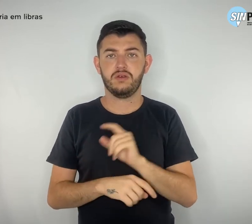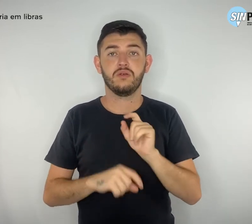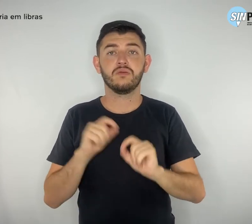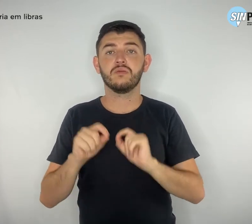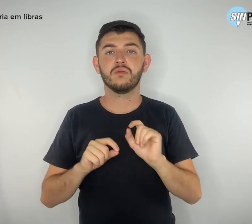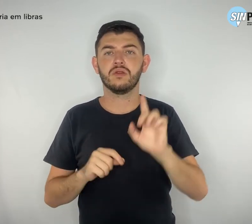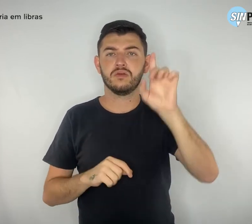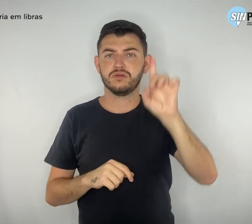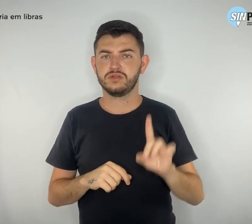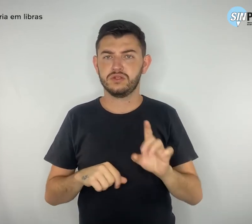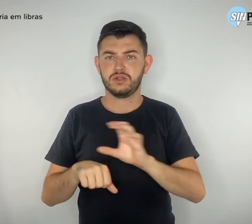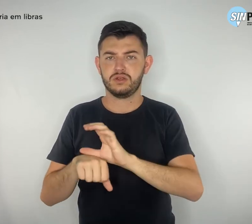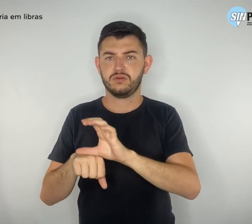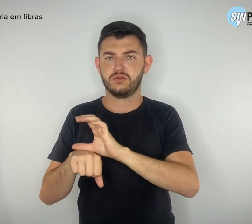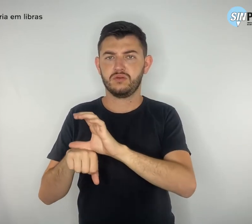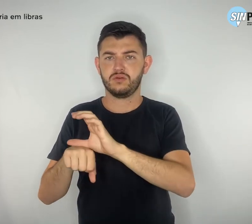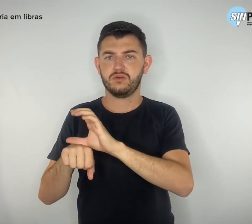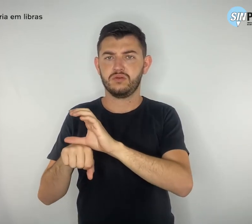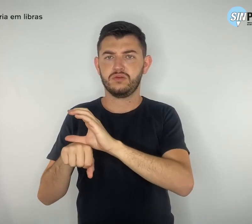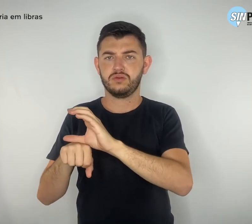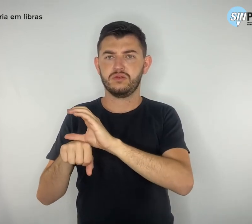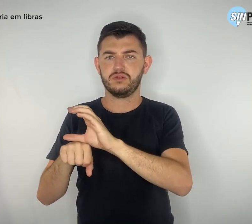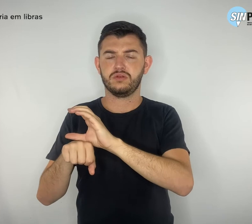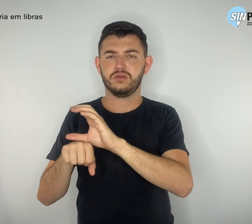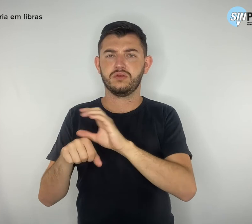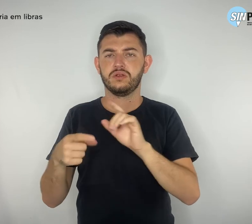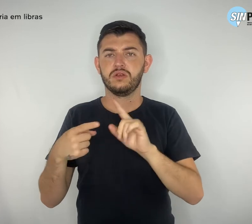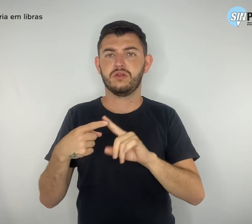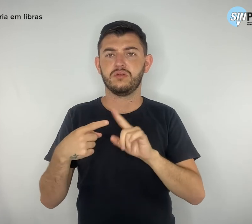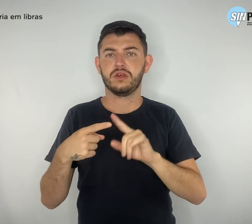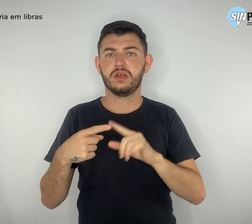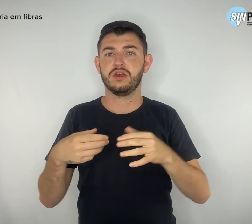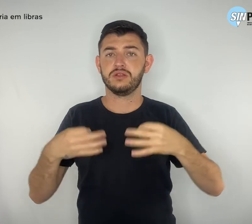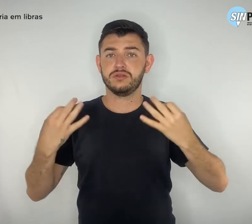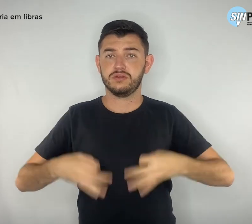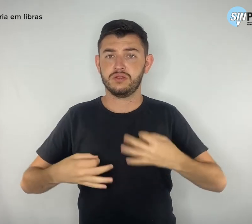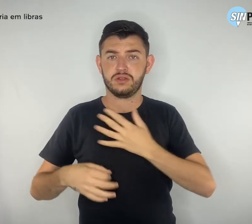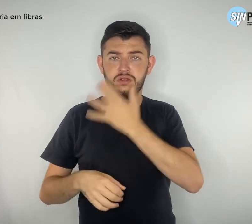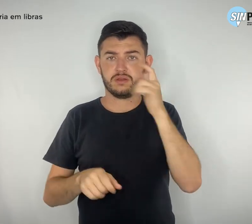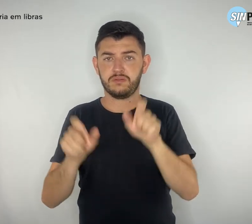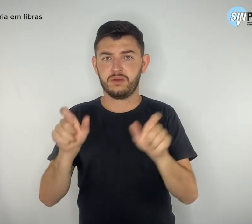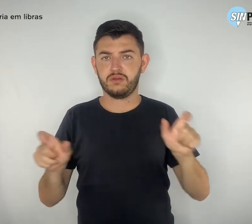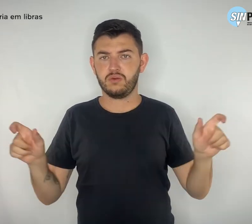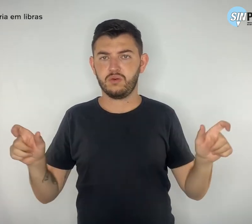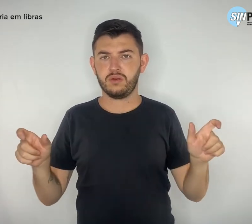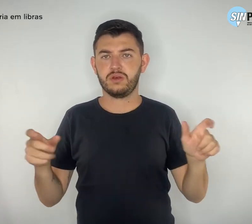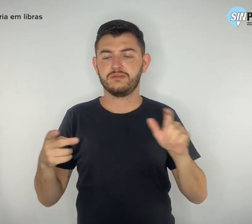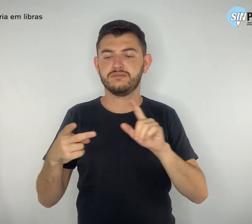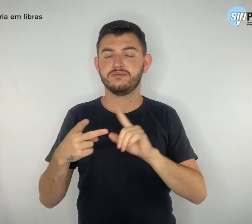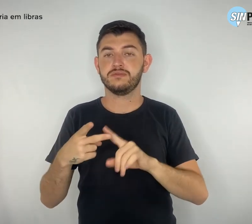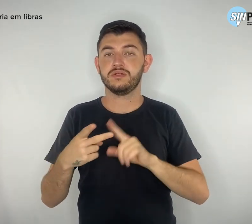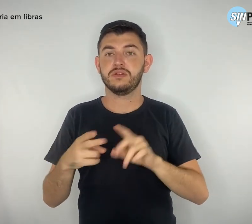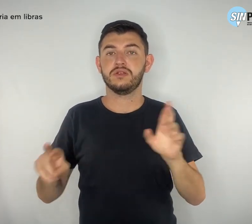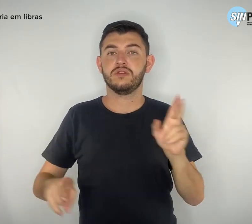constitucionais ao princípio da dignidade da pessoa humana e o pluralismo político.